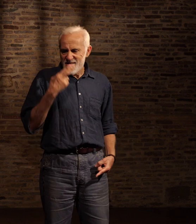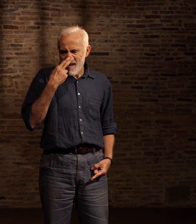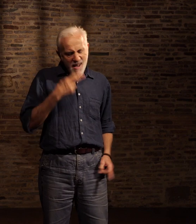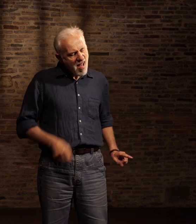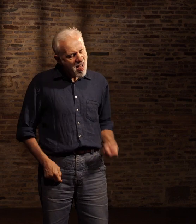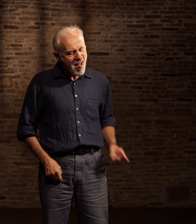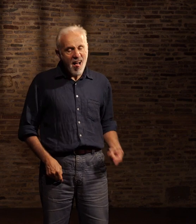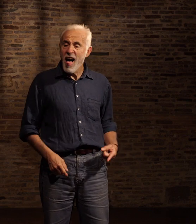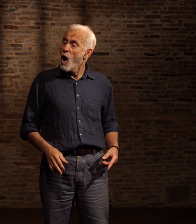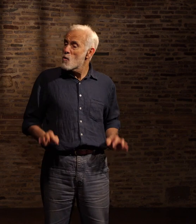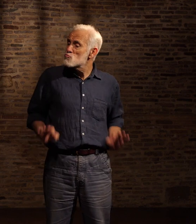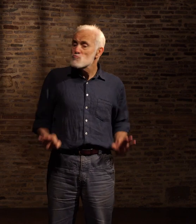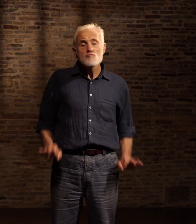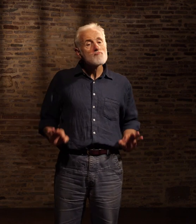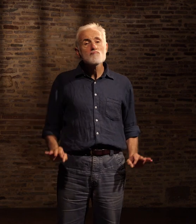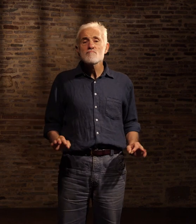des choses